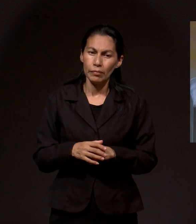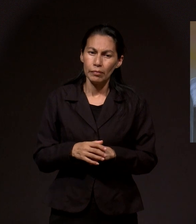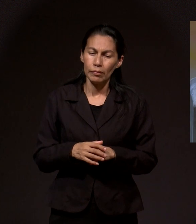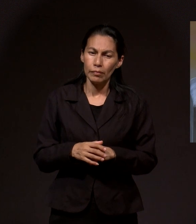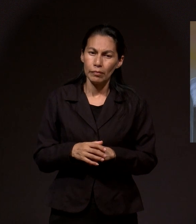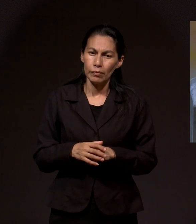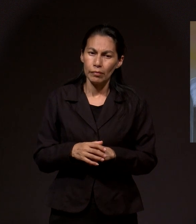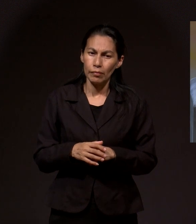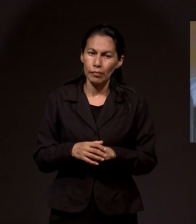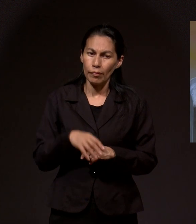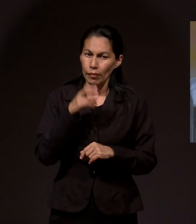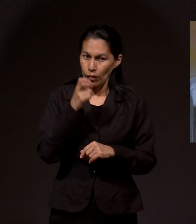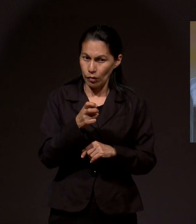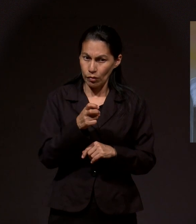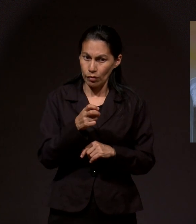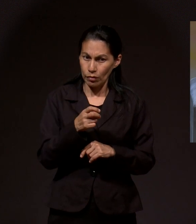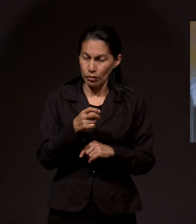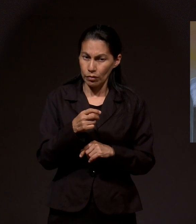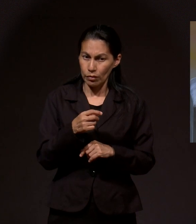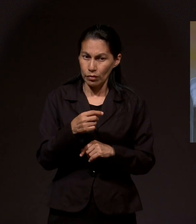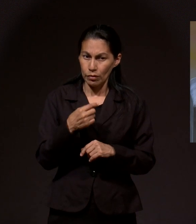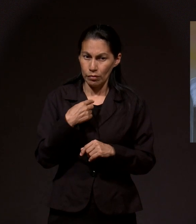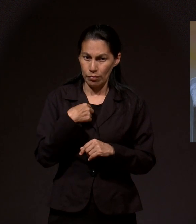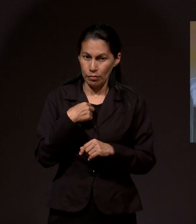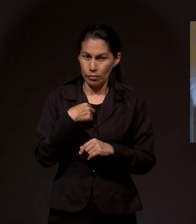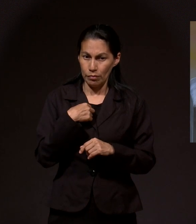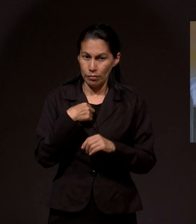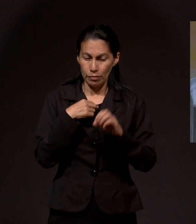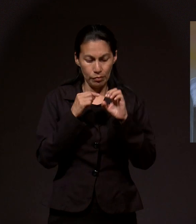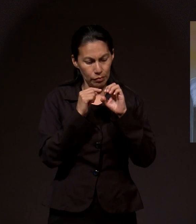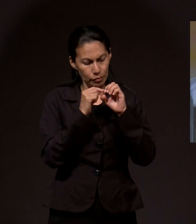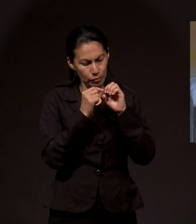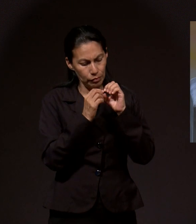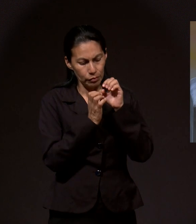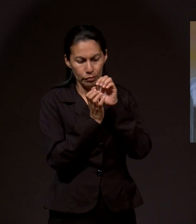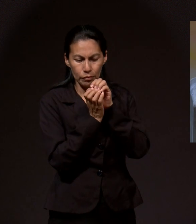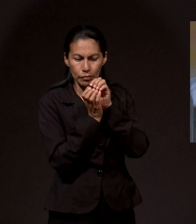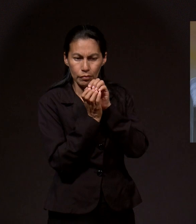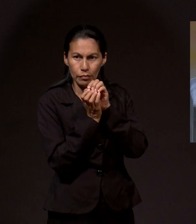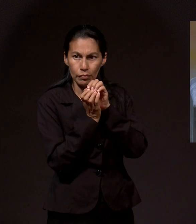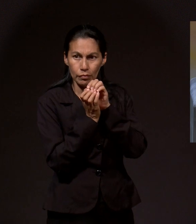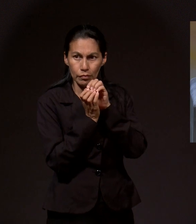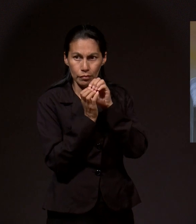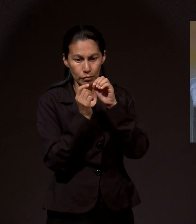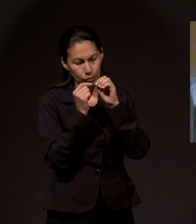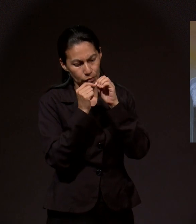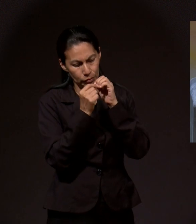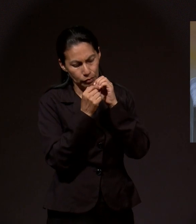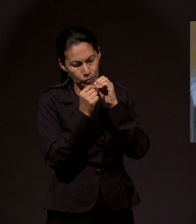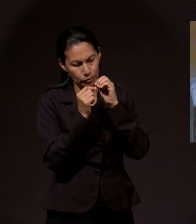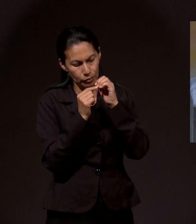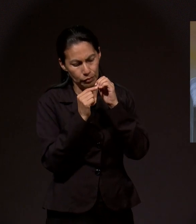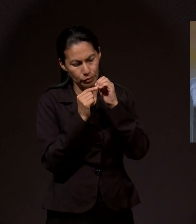entonces, entonces él vio el espacio de